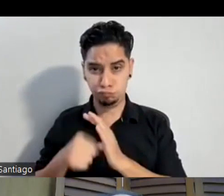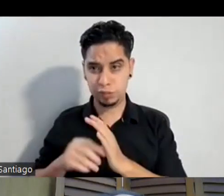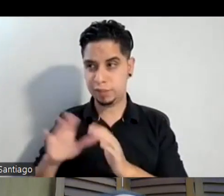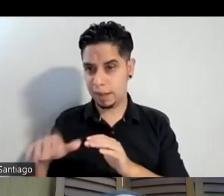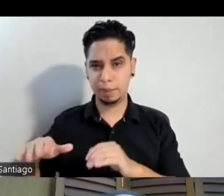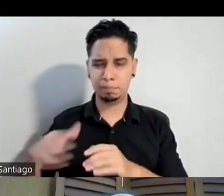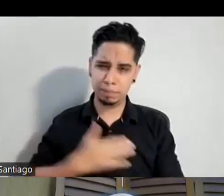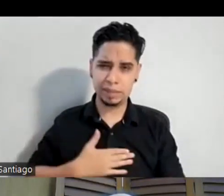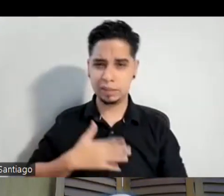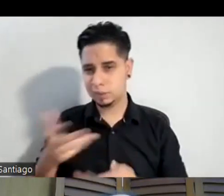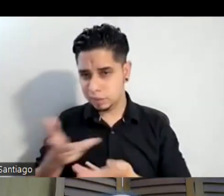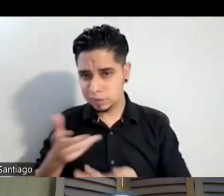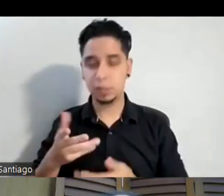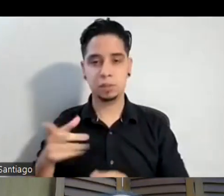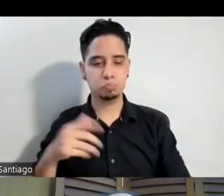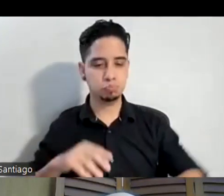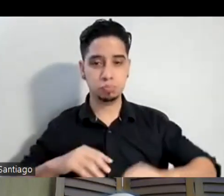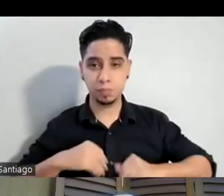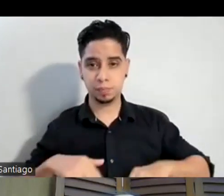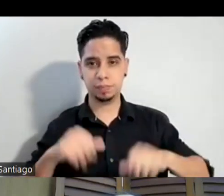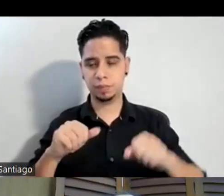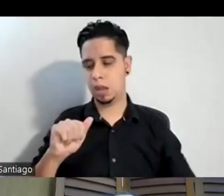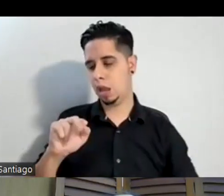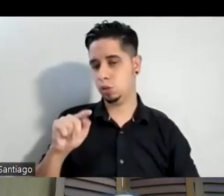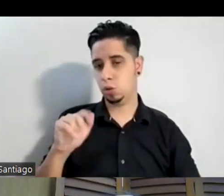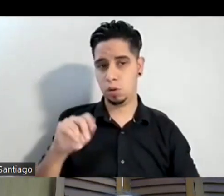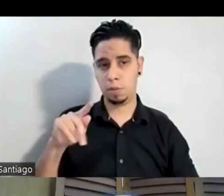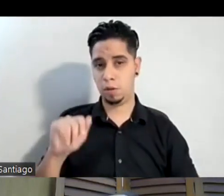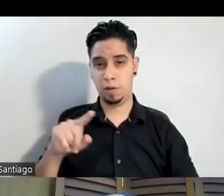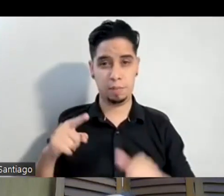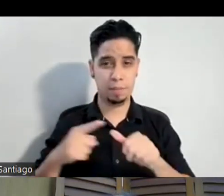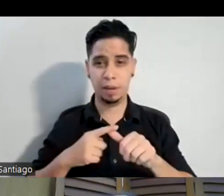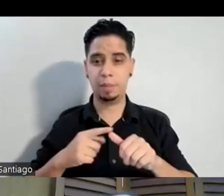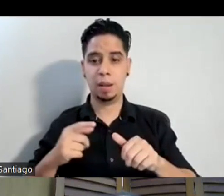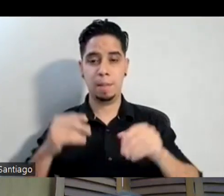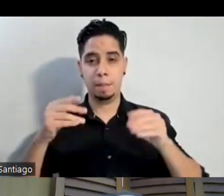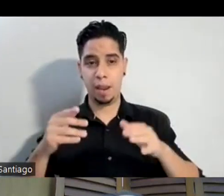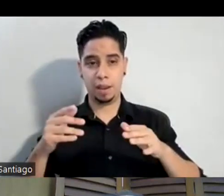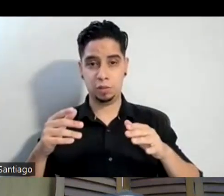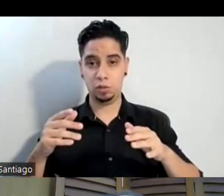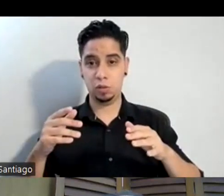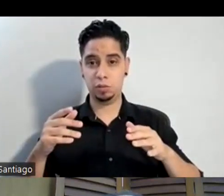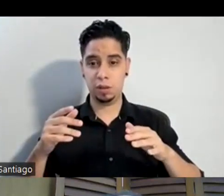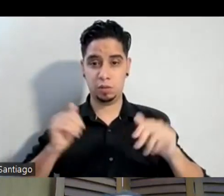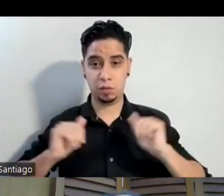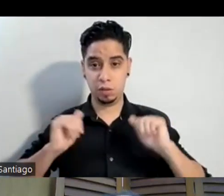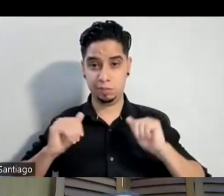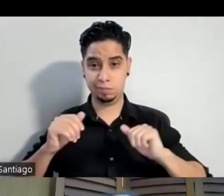y pues, Antonio Pantoja fue mi primer maestro oficial de actuación y así es como desde los 7 años en adelante